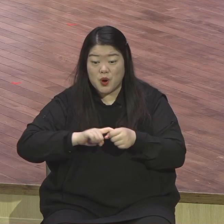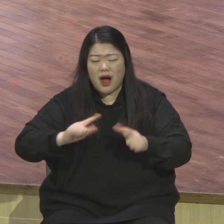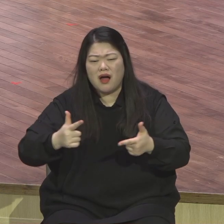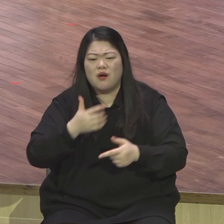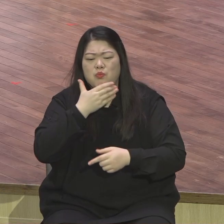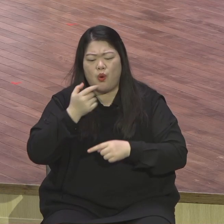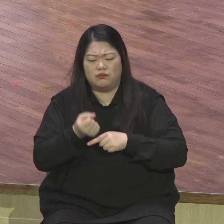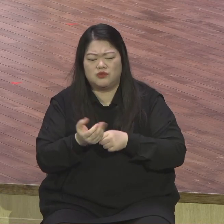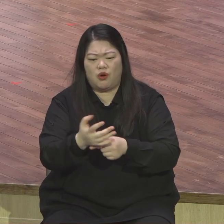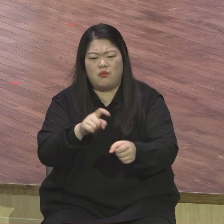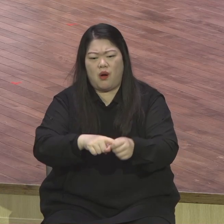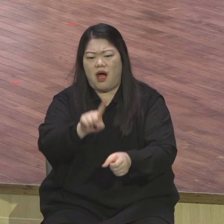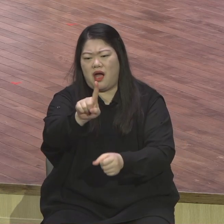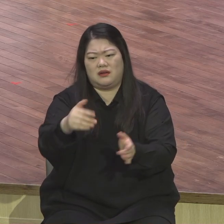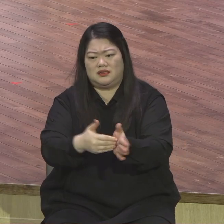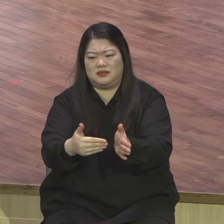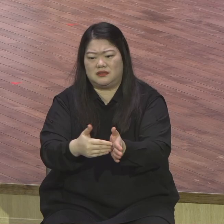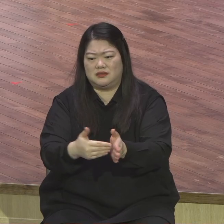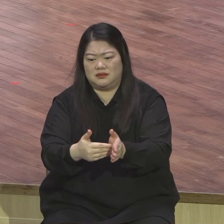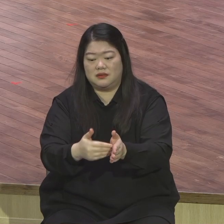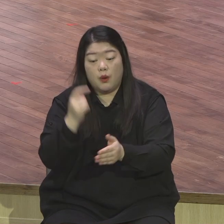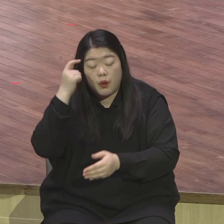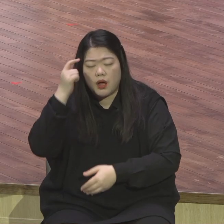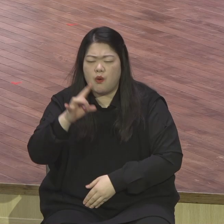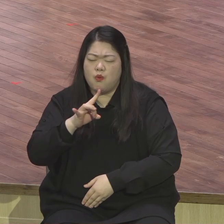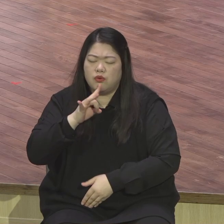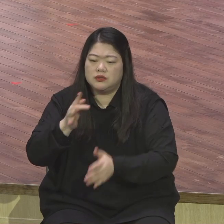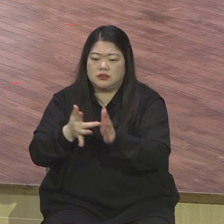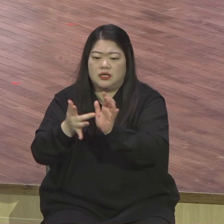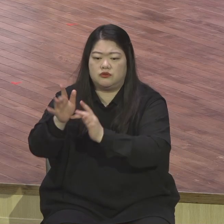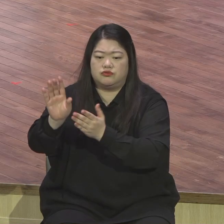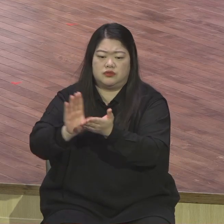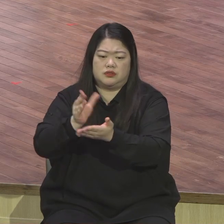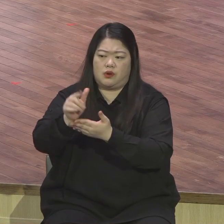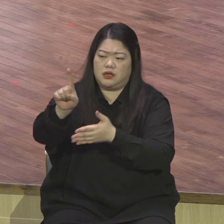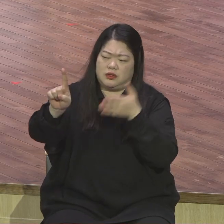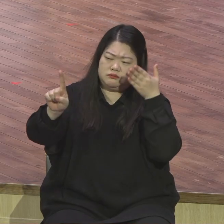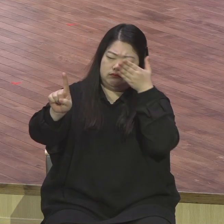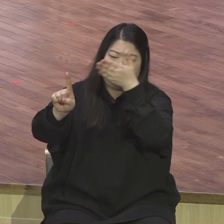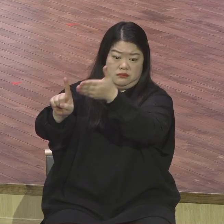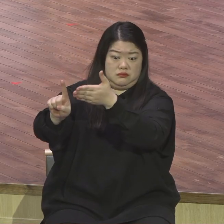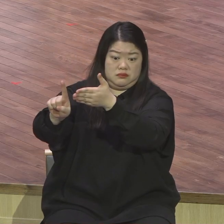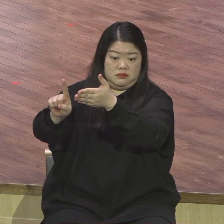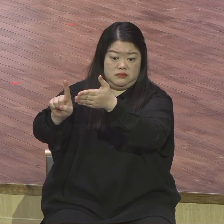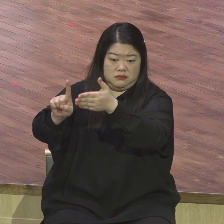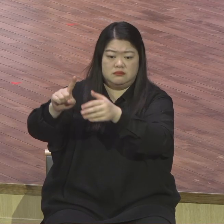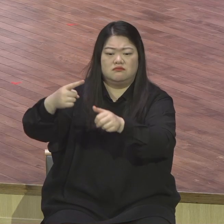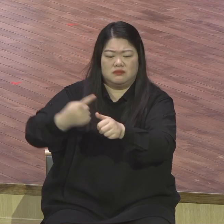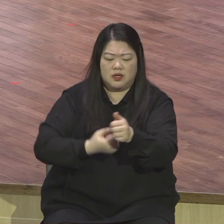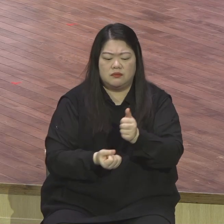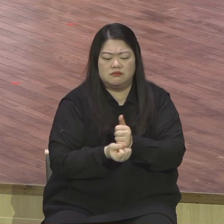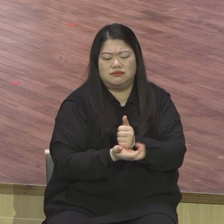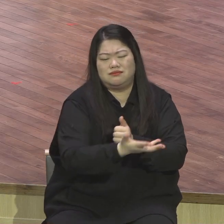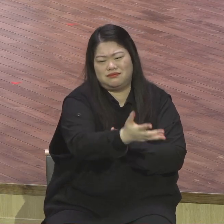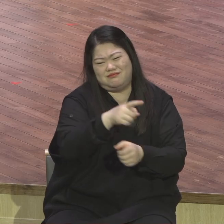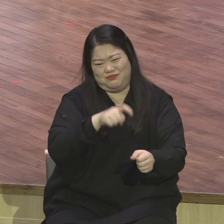영향 안 받아 오직 예수이기 때문에 아멘 그렇기 때문에 그렇게 펼쳐 나갈 수 있도록 이제 모든